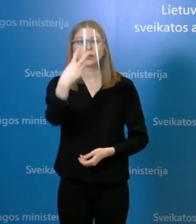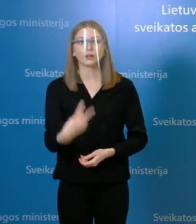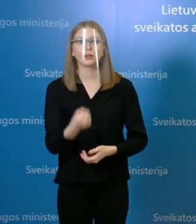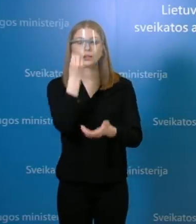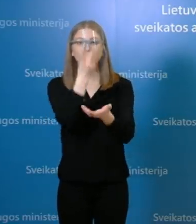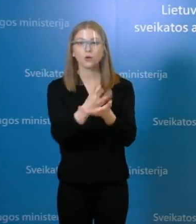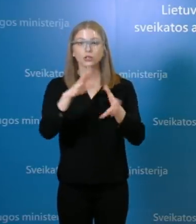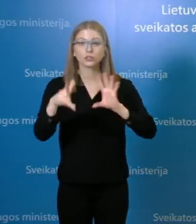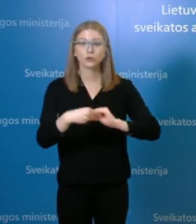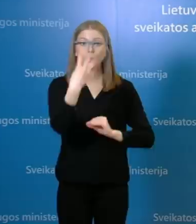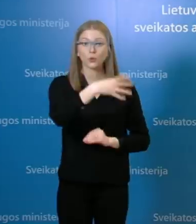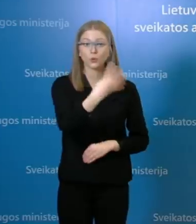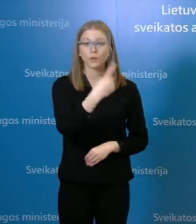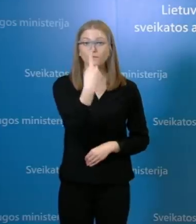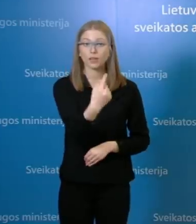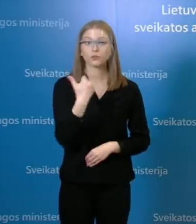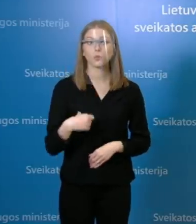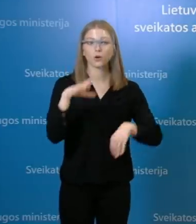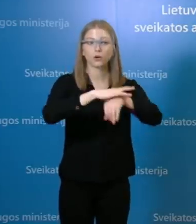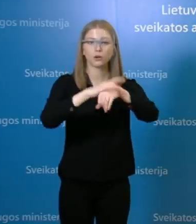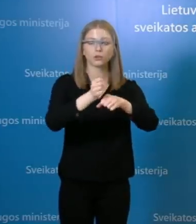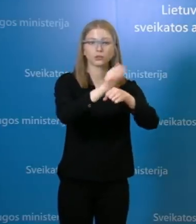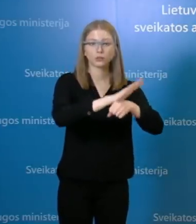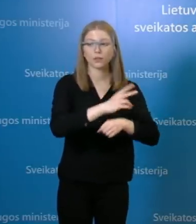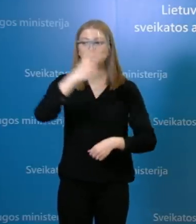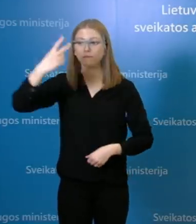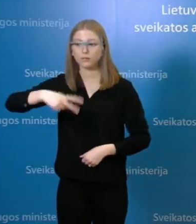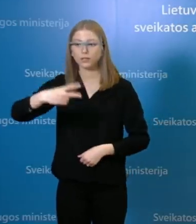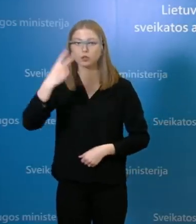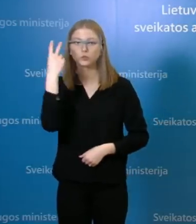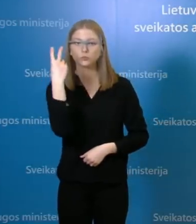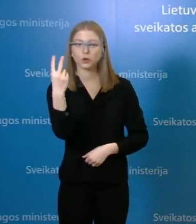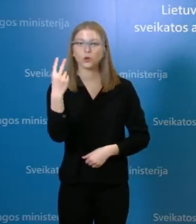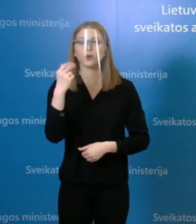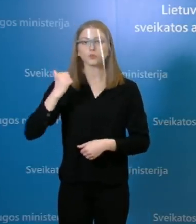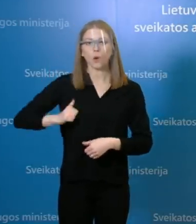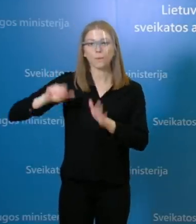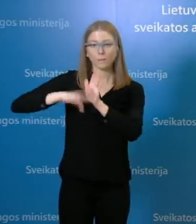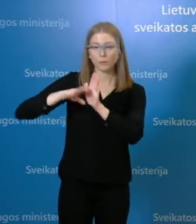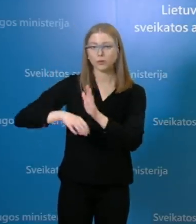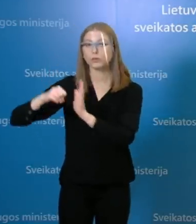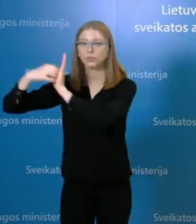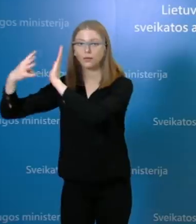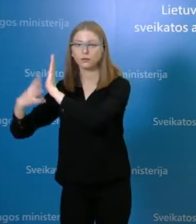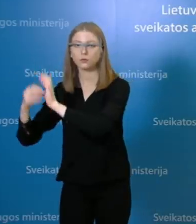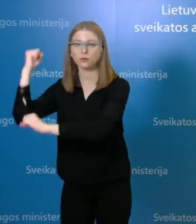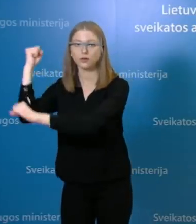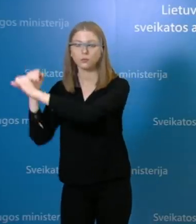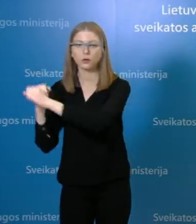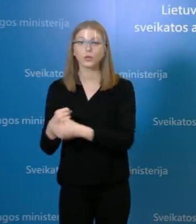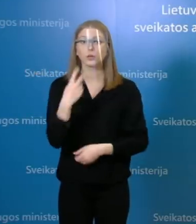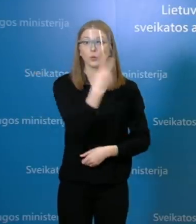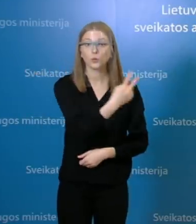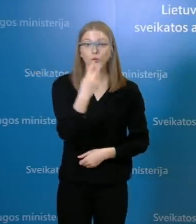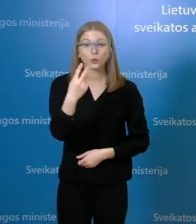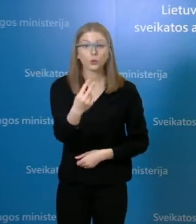iš viso yra registruotas 41 atvejais, tai yra 22 pacientai ir 19 darbuotojų. 22 pacientai tai